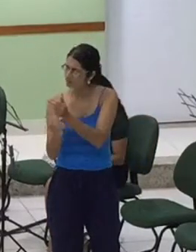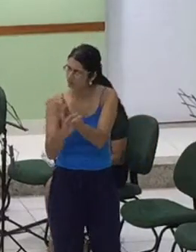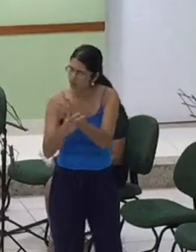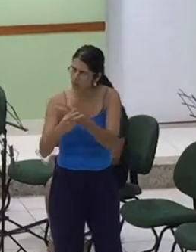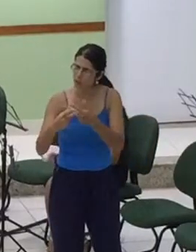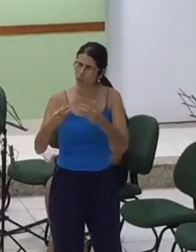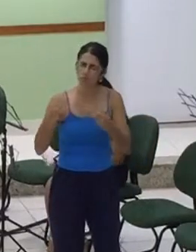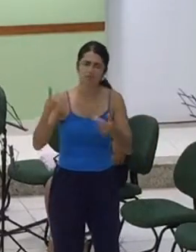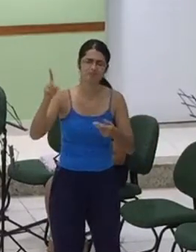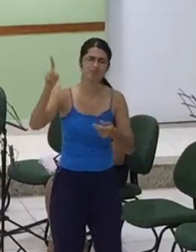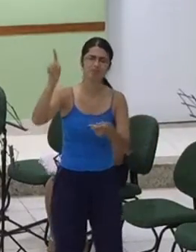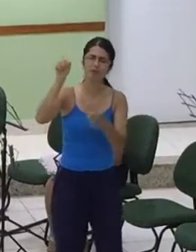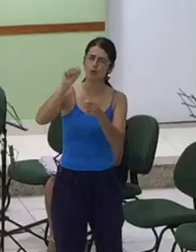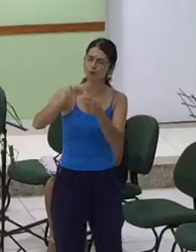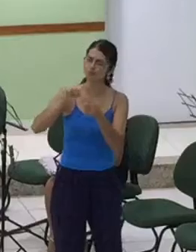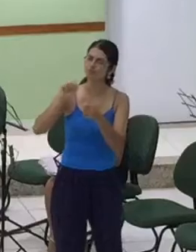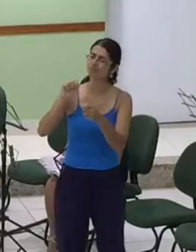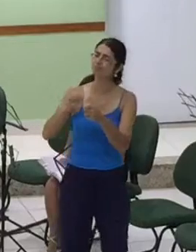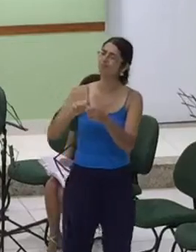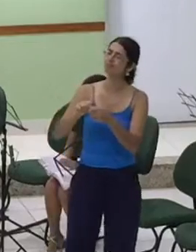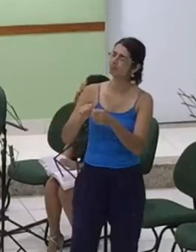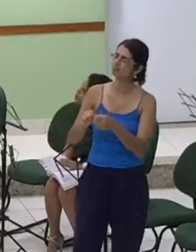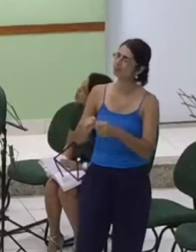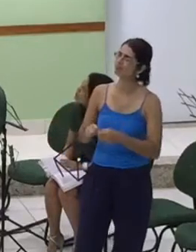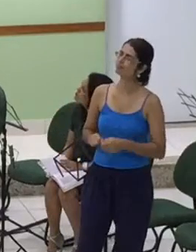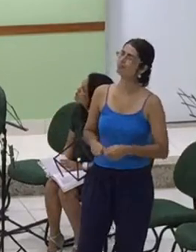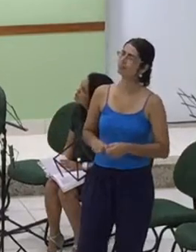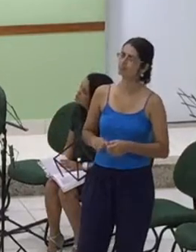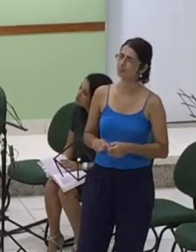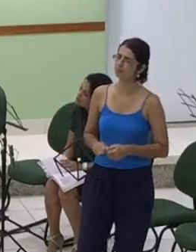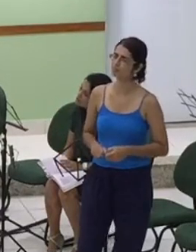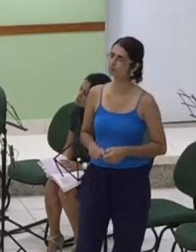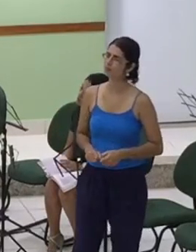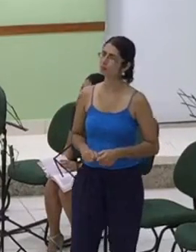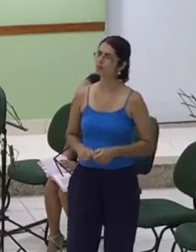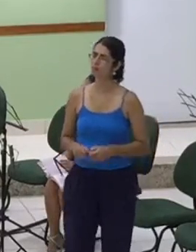senti Meu nome, meu nome